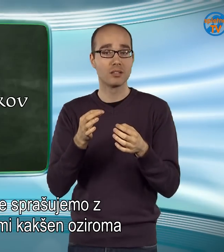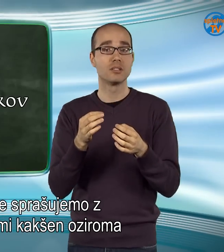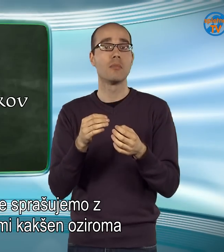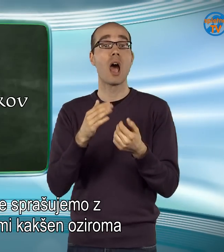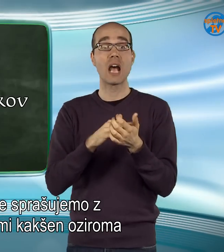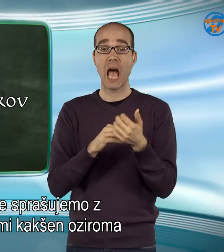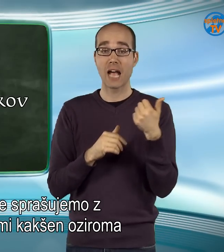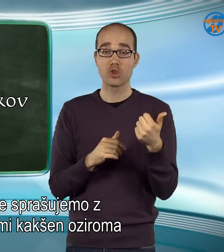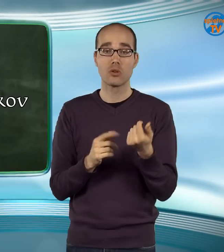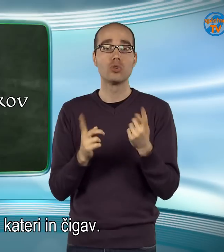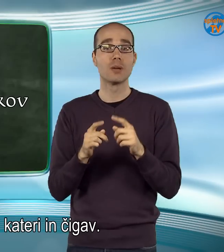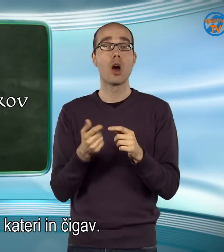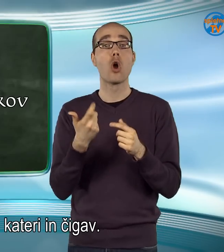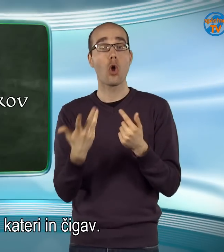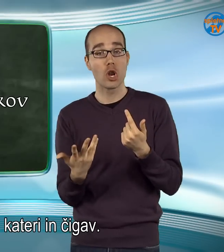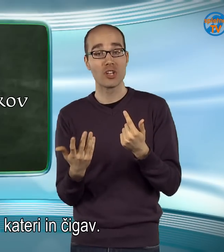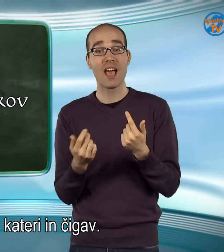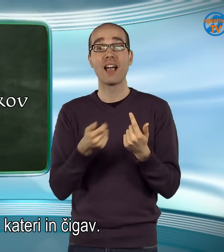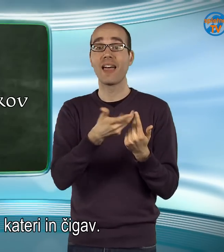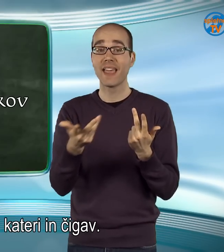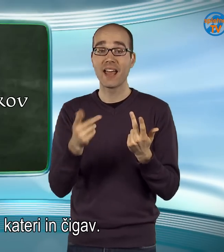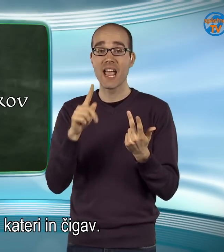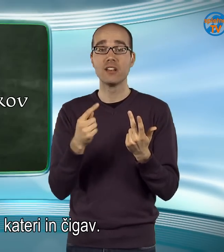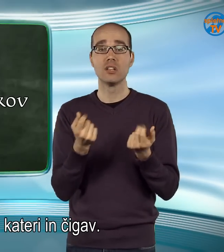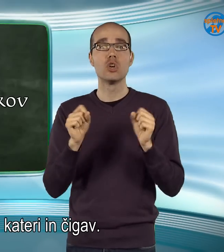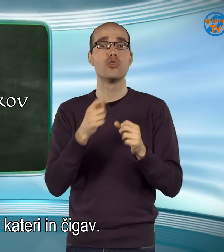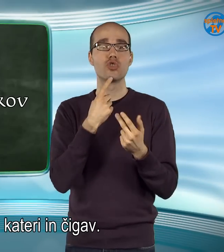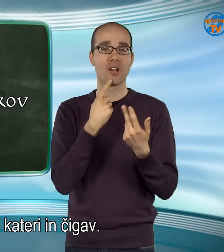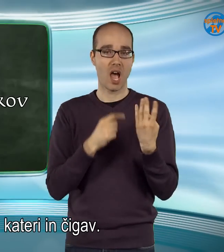kakšen oziroma kolikšen, kateri in čigav.